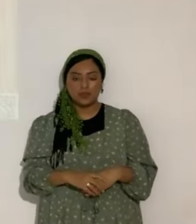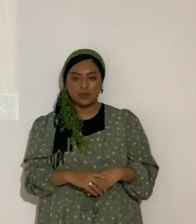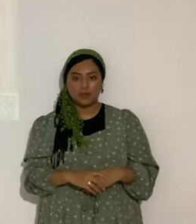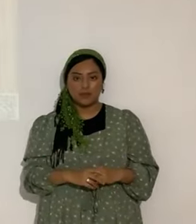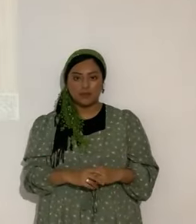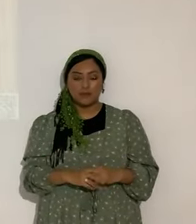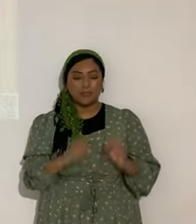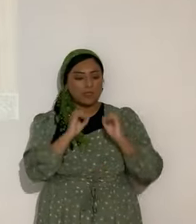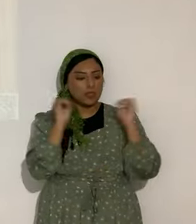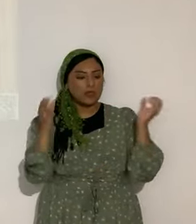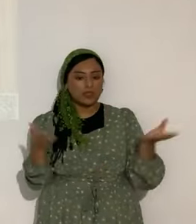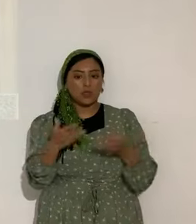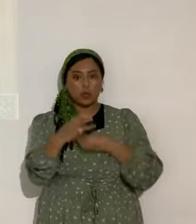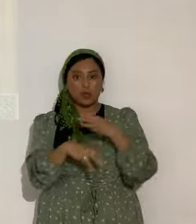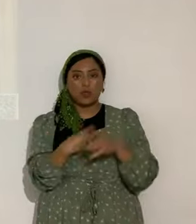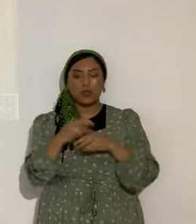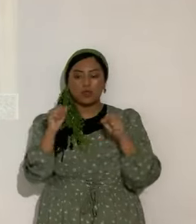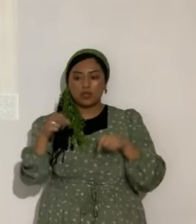Nada en este mundo podrá derrotarme.